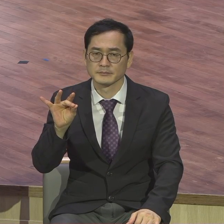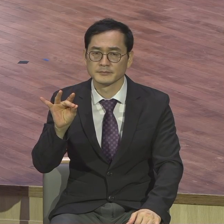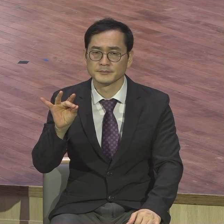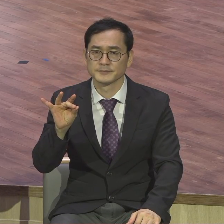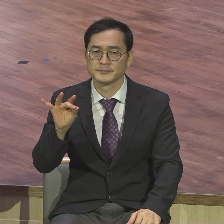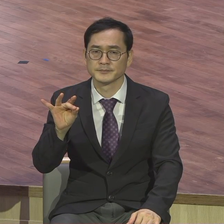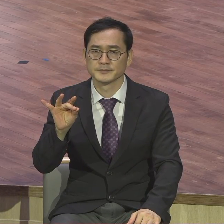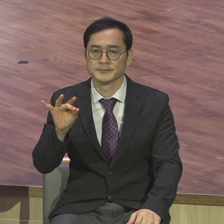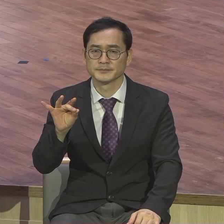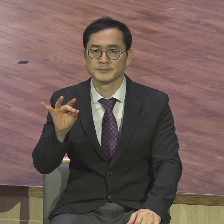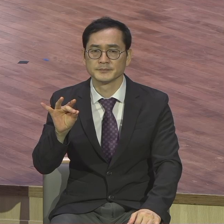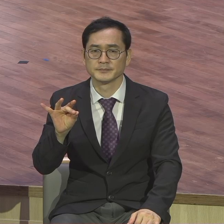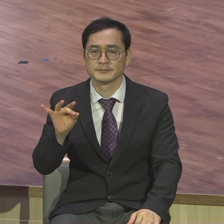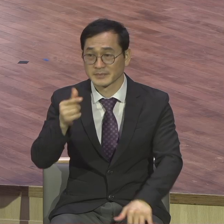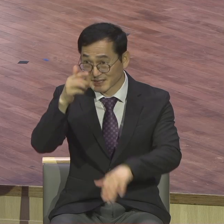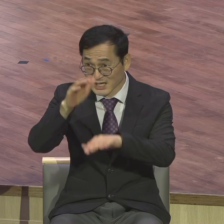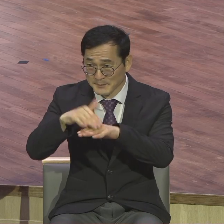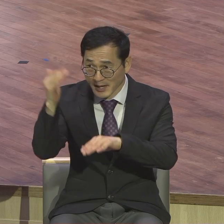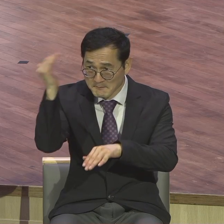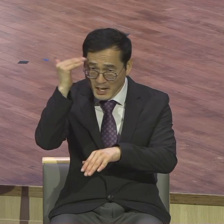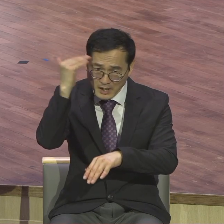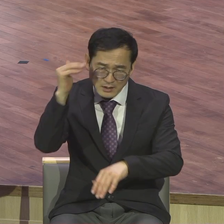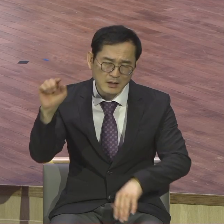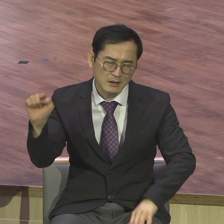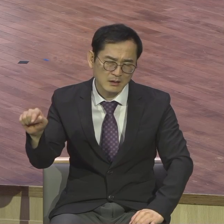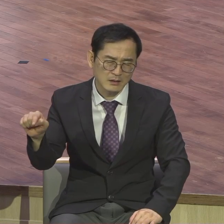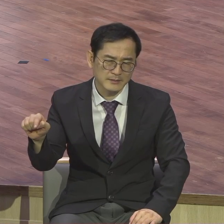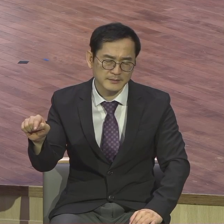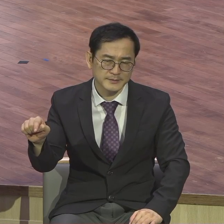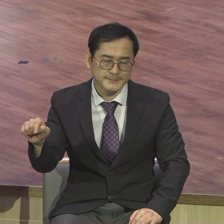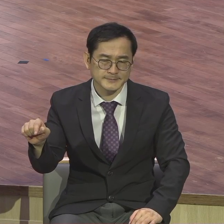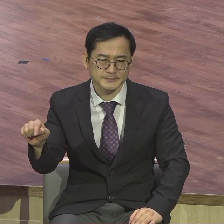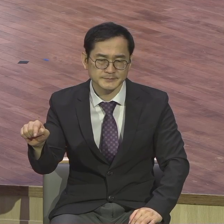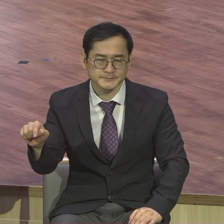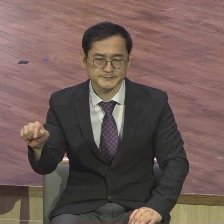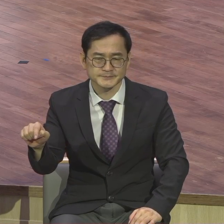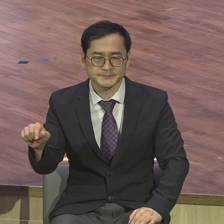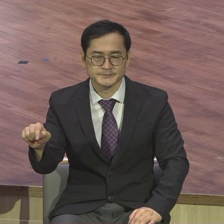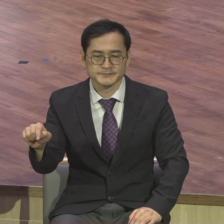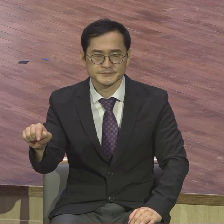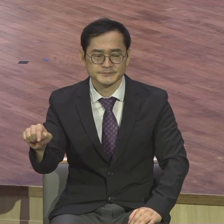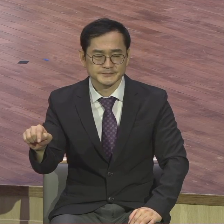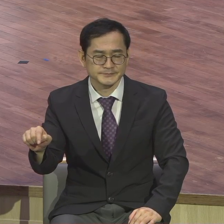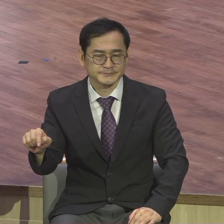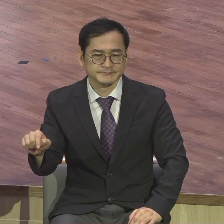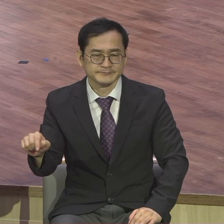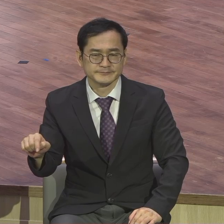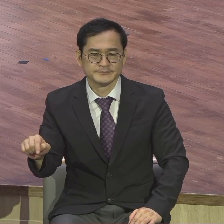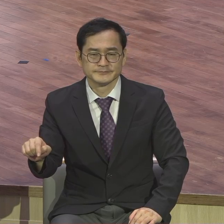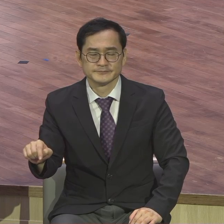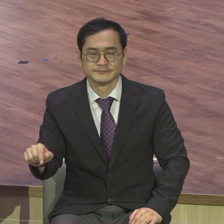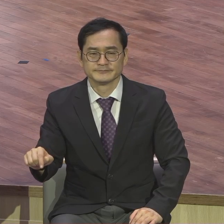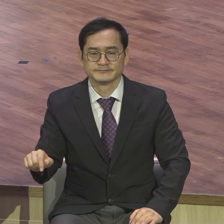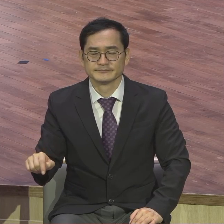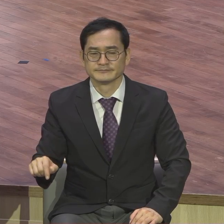예배를 못 드리게 만들고 우리를 행동하지 못하는 재앙시키는 이런 말세의 흔적들이